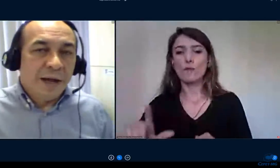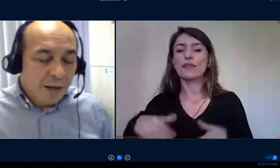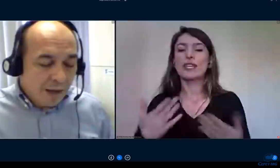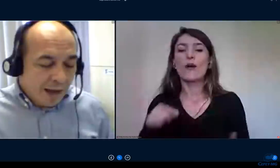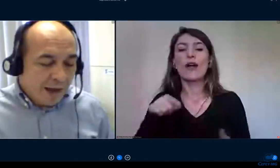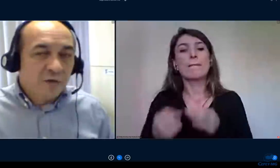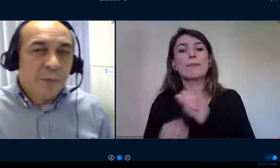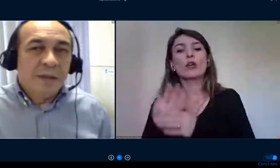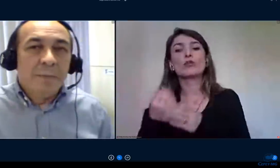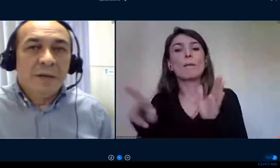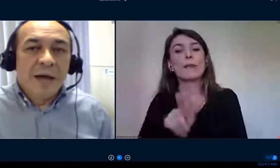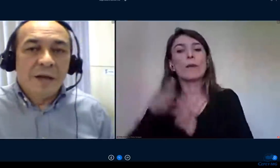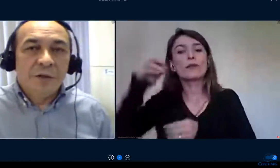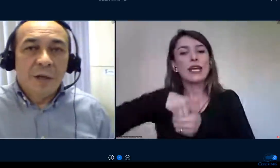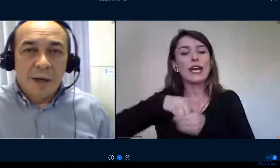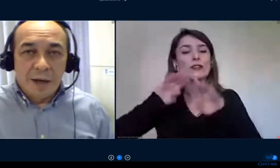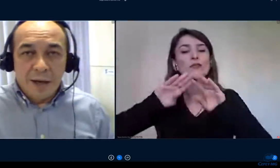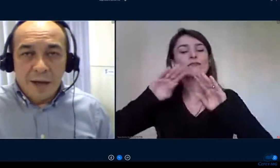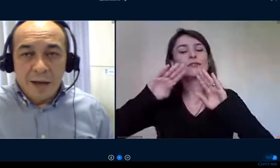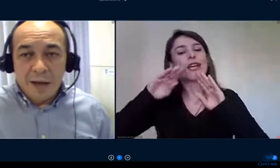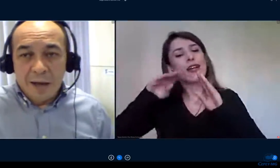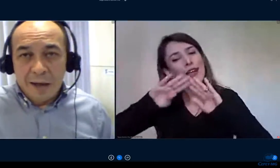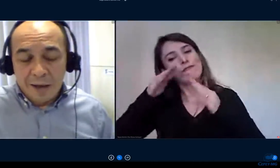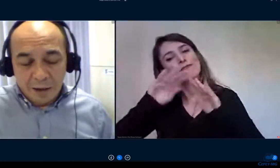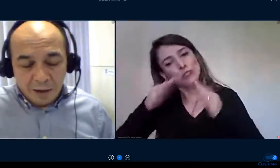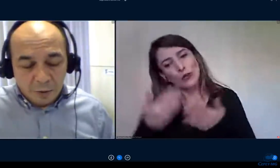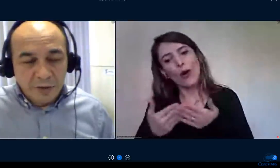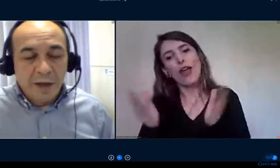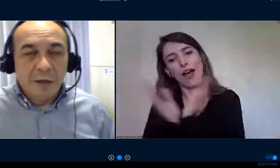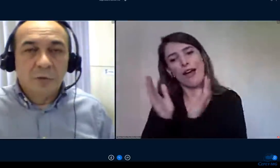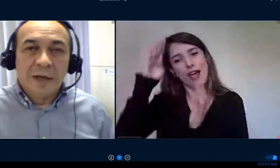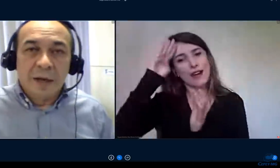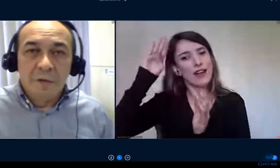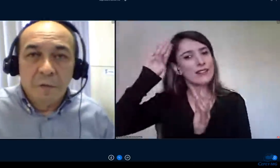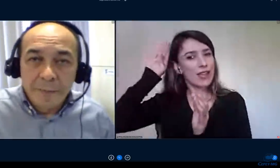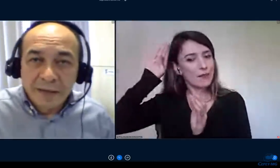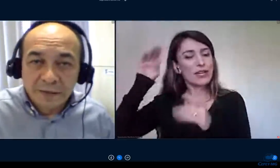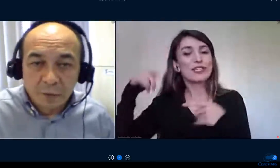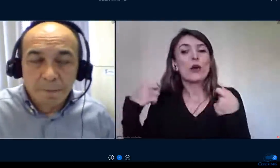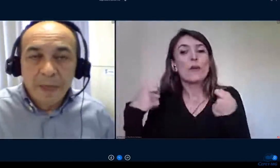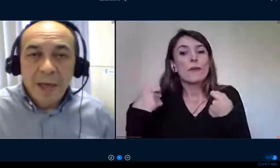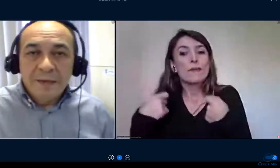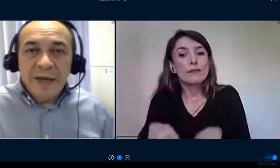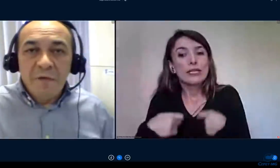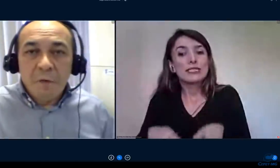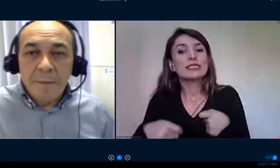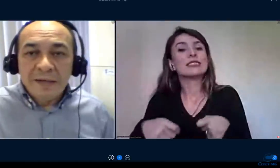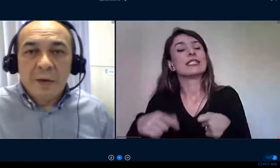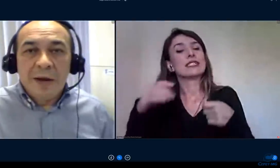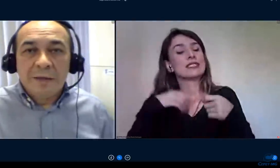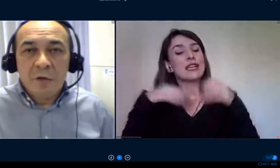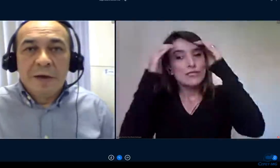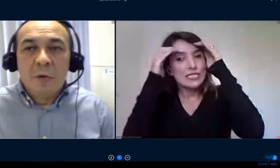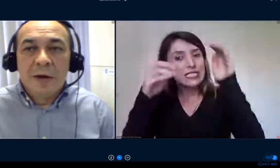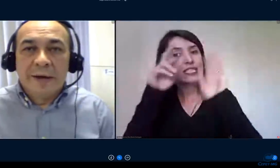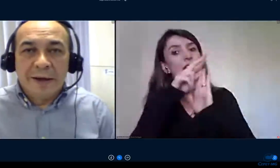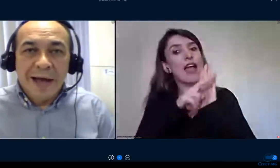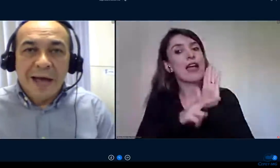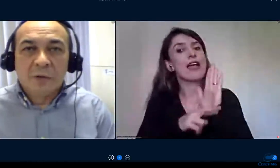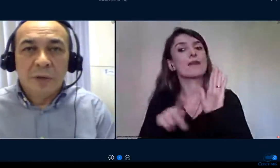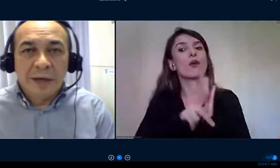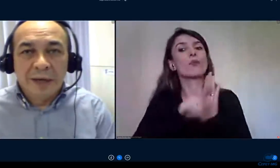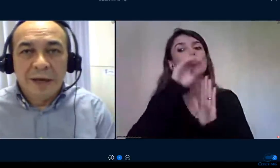gerar a respeitabilidade ao direito daquela informação. Se a informação, ela tem um valor